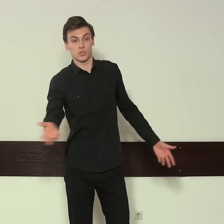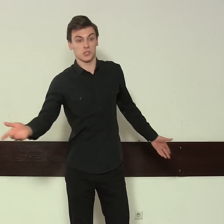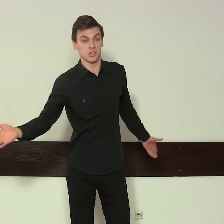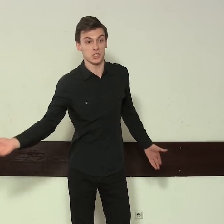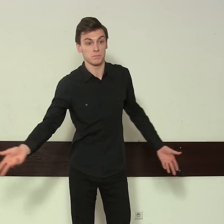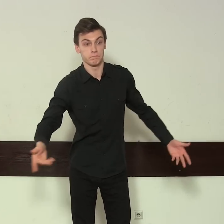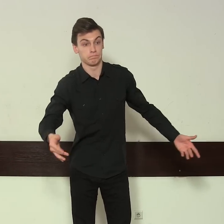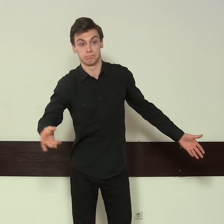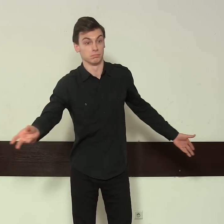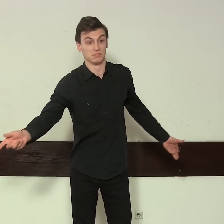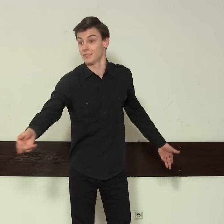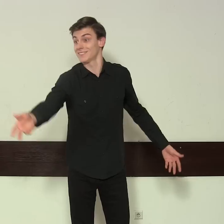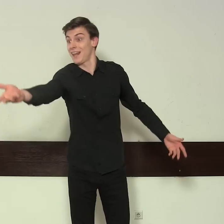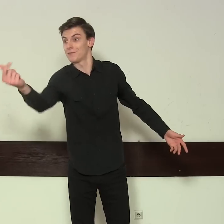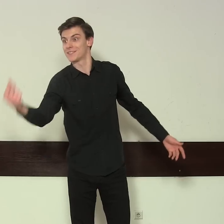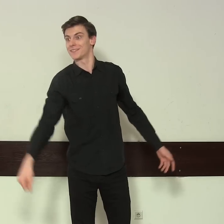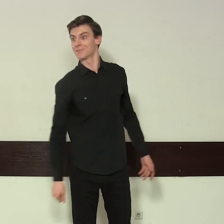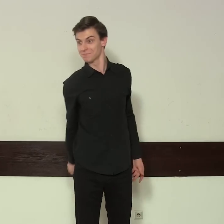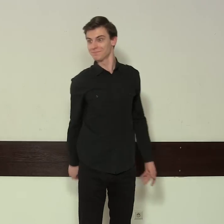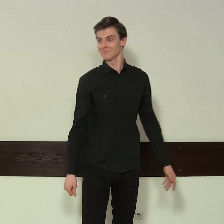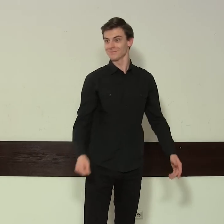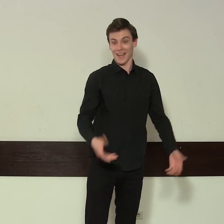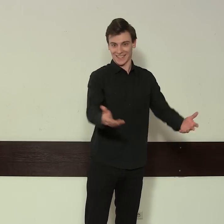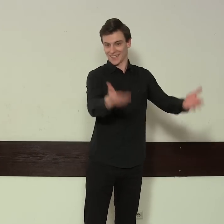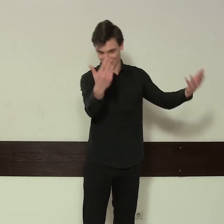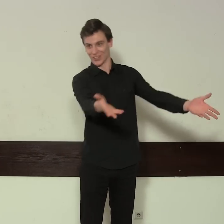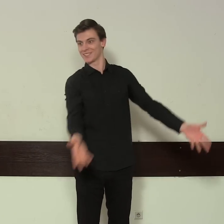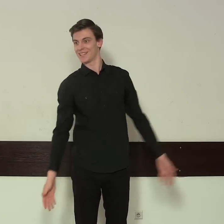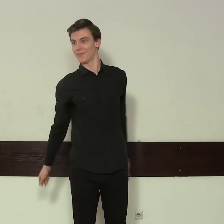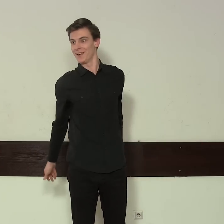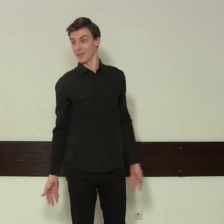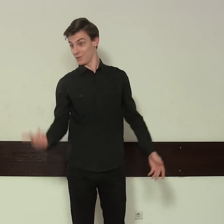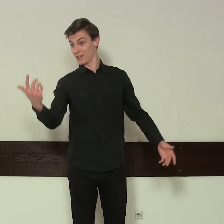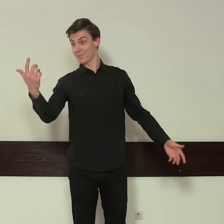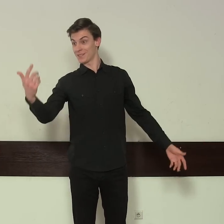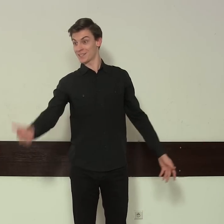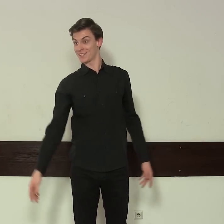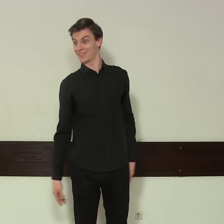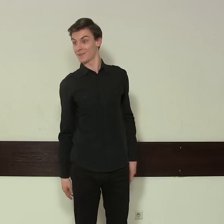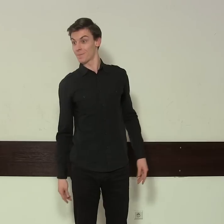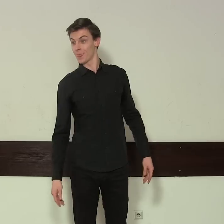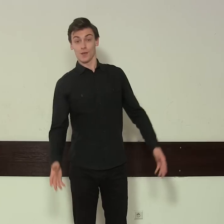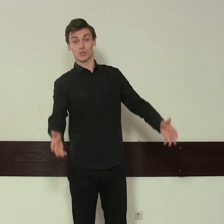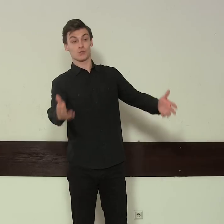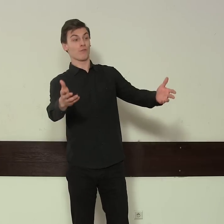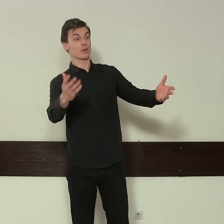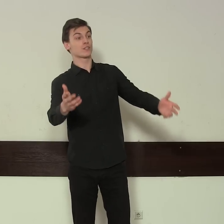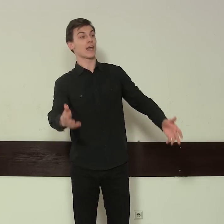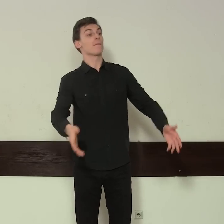przyszli dla wizyty. A tak i kozy całe, i wilk będzie syty. Przysłowie ruskie